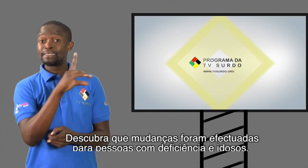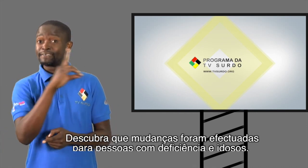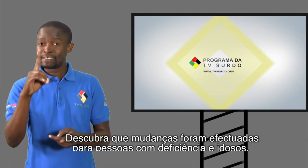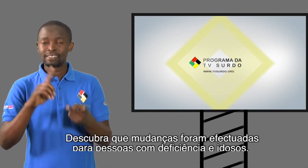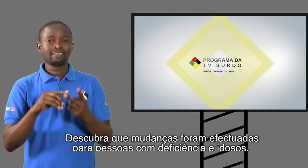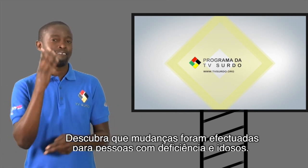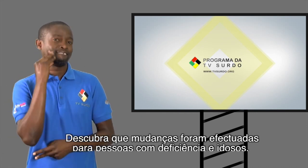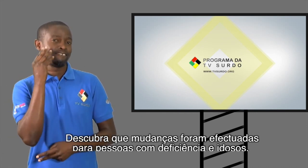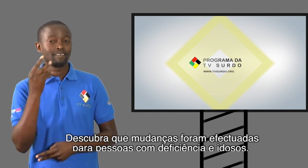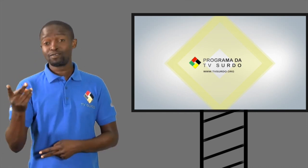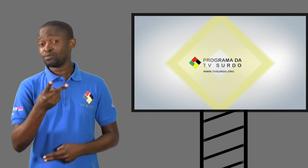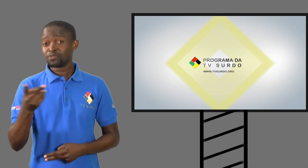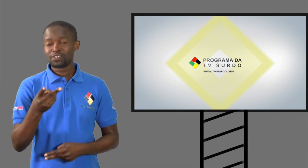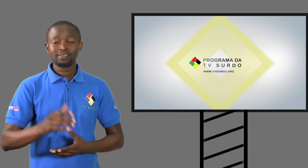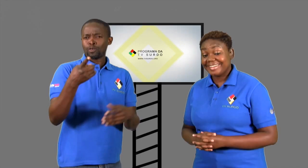deficiência e idosos.